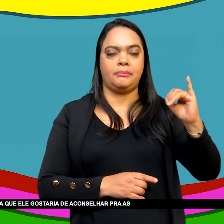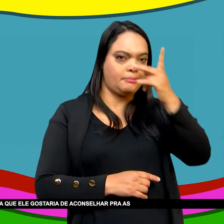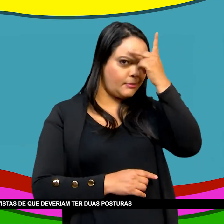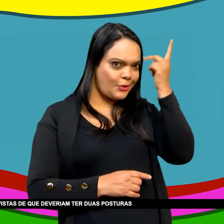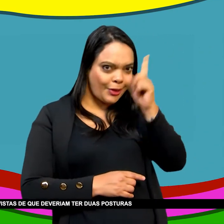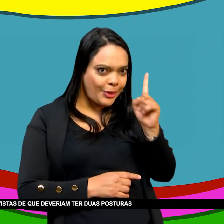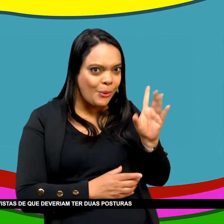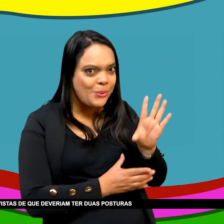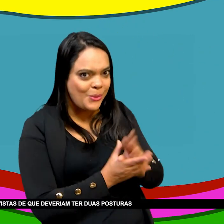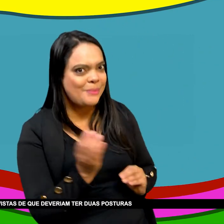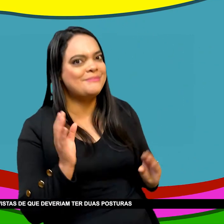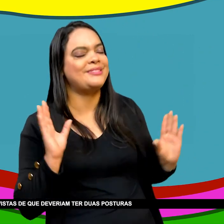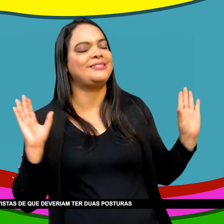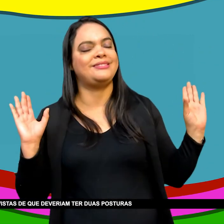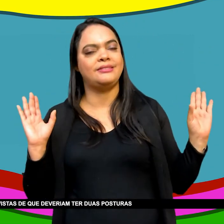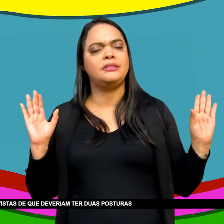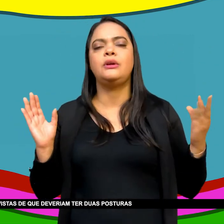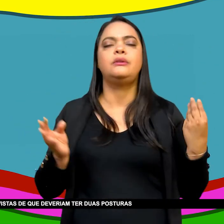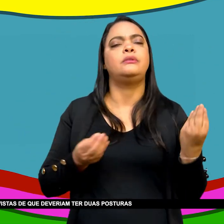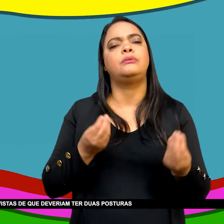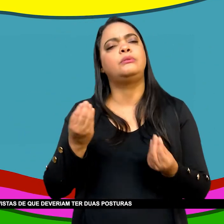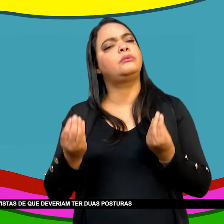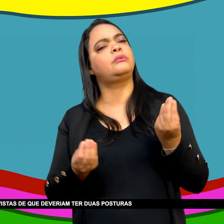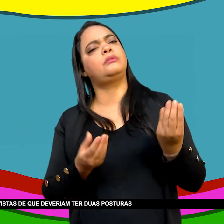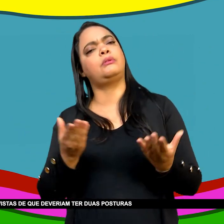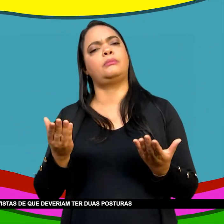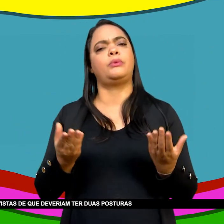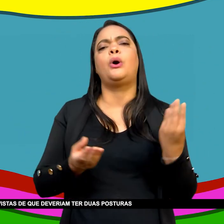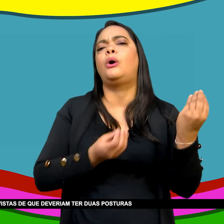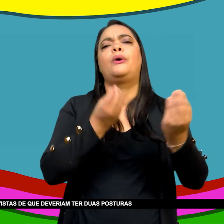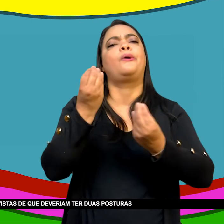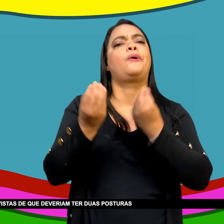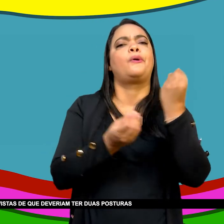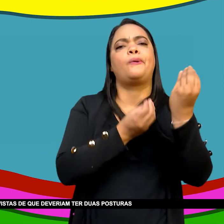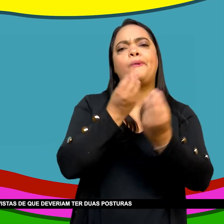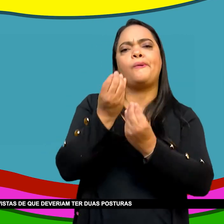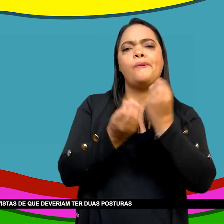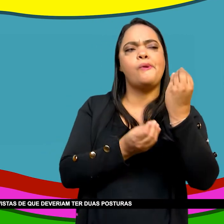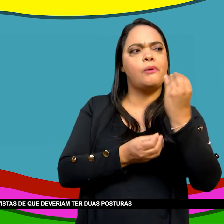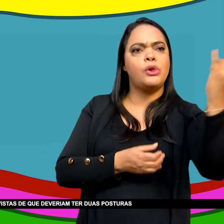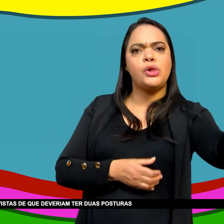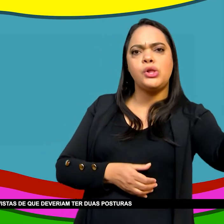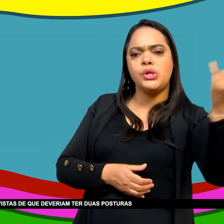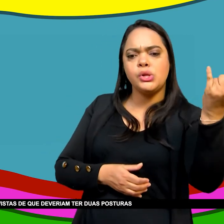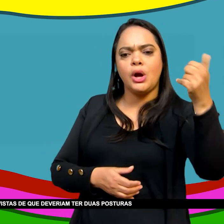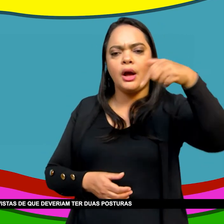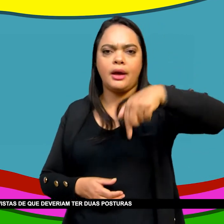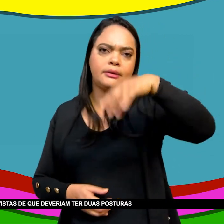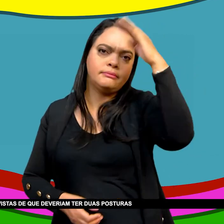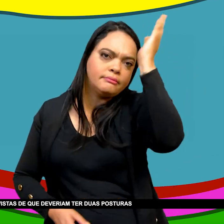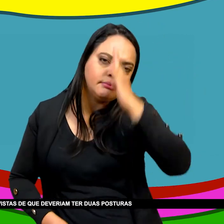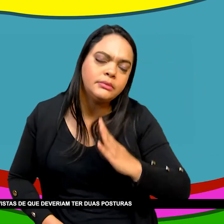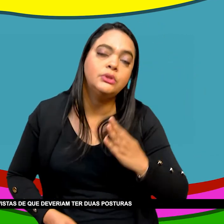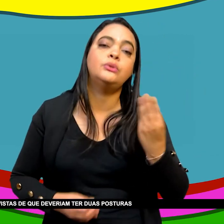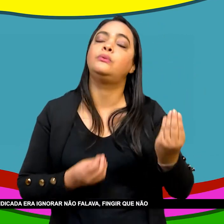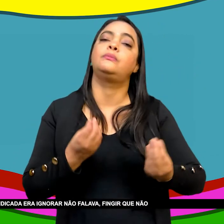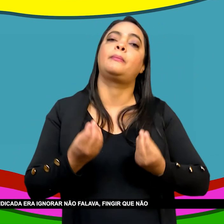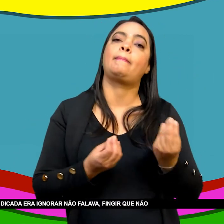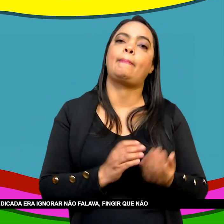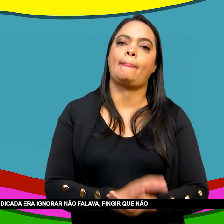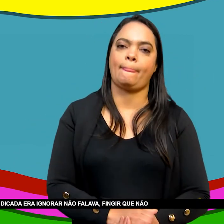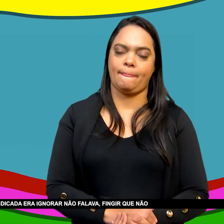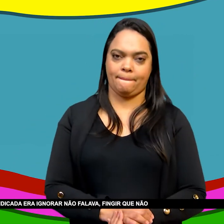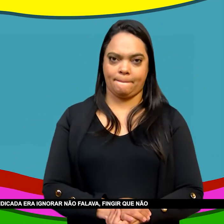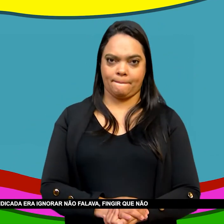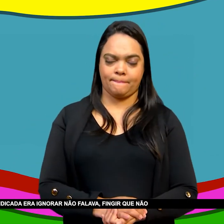Para as pessoas Sobretudo As que vivem Em sociedades Escravistas De que deveriam Ter duas posturas Em